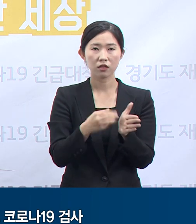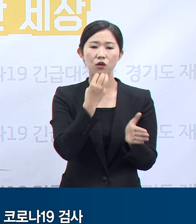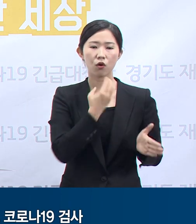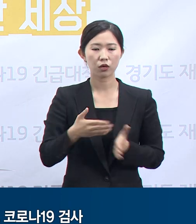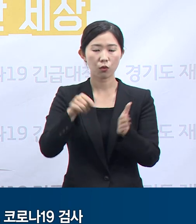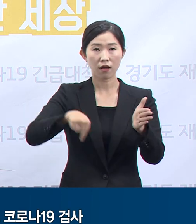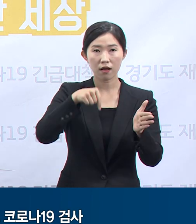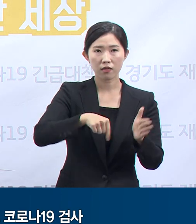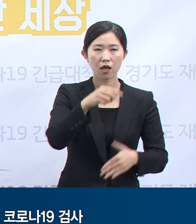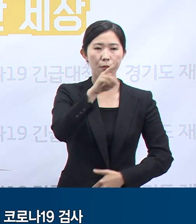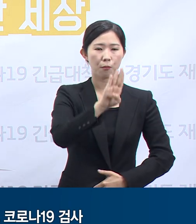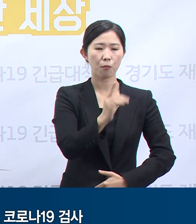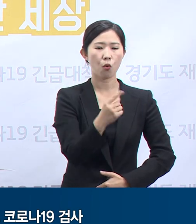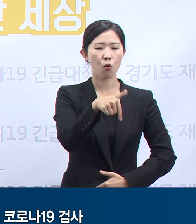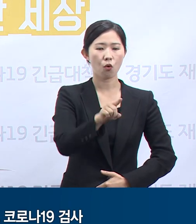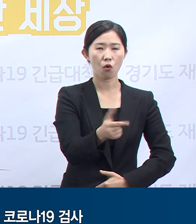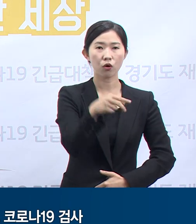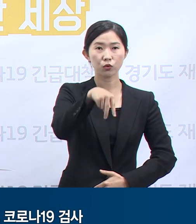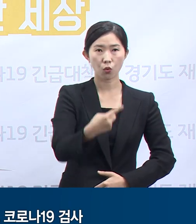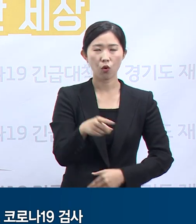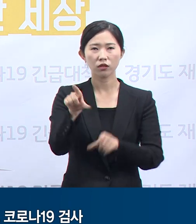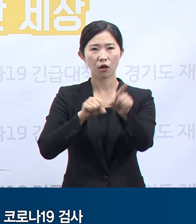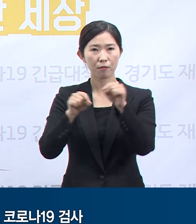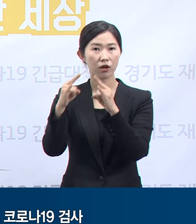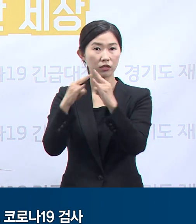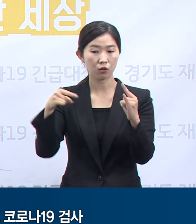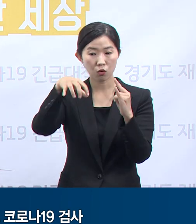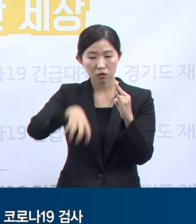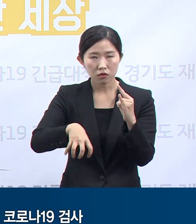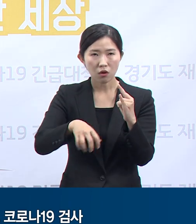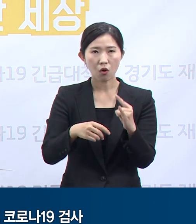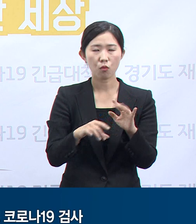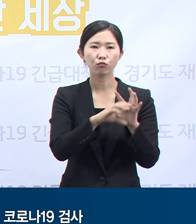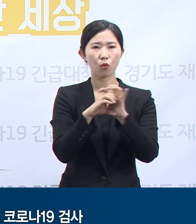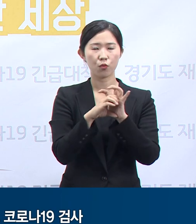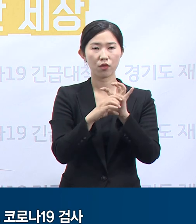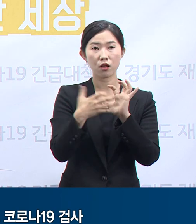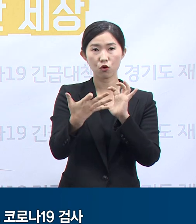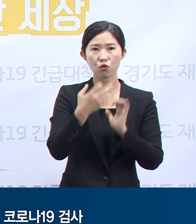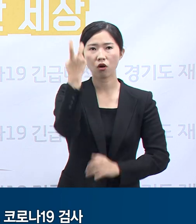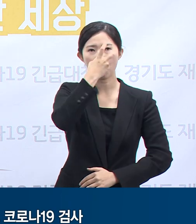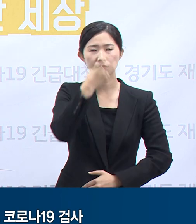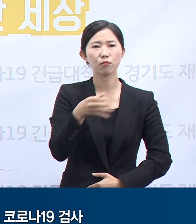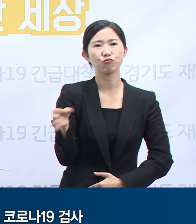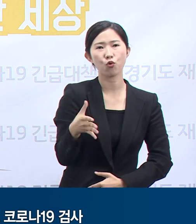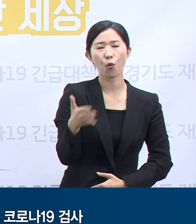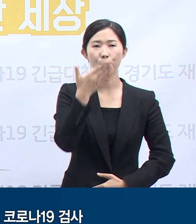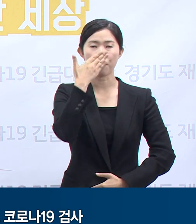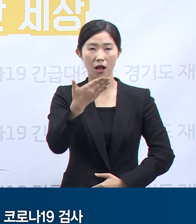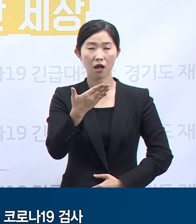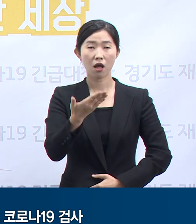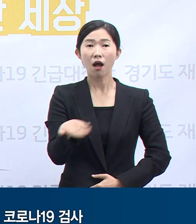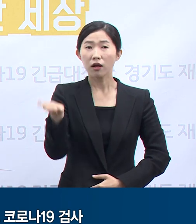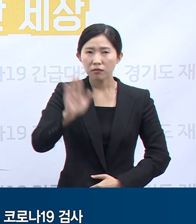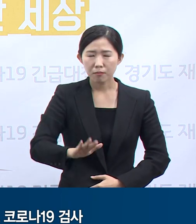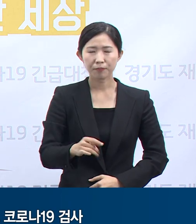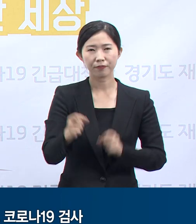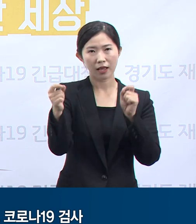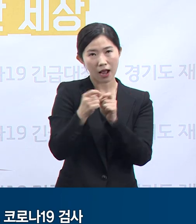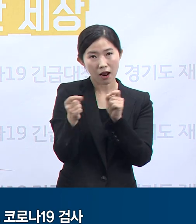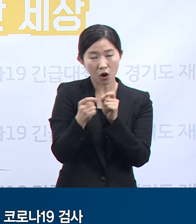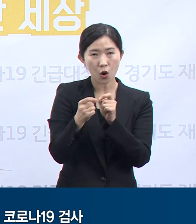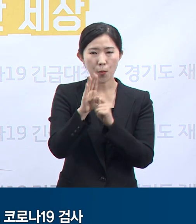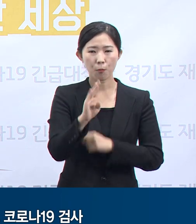선별진료소에서 무상으로 코로나19 감염검사를 받을 수 있습니다. 다만 가급적이면 가까운 관할